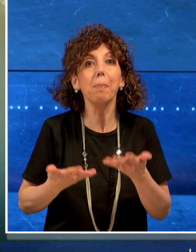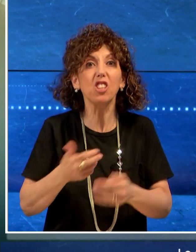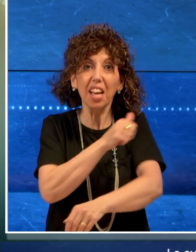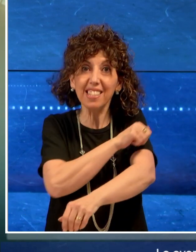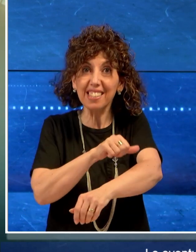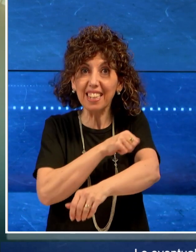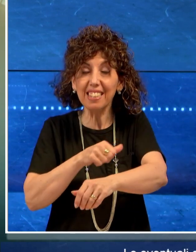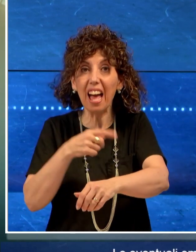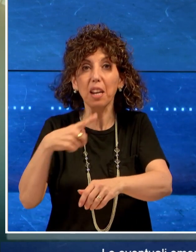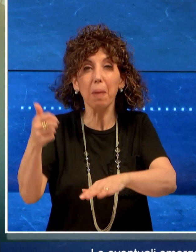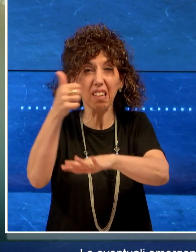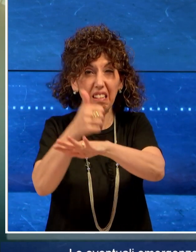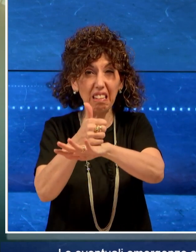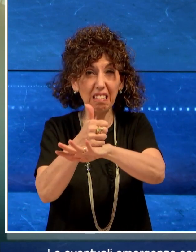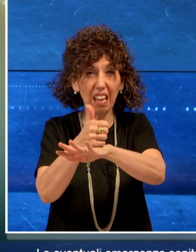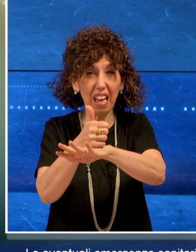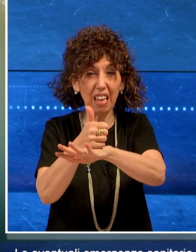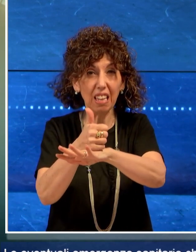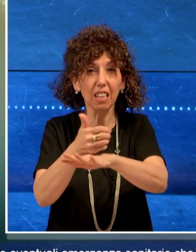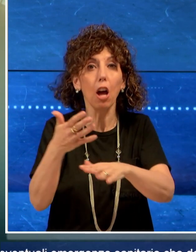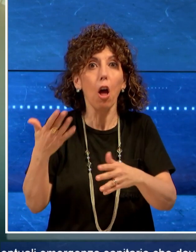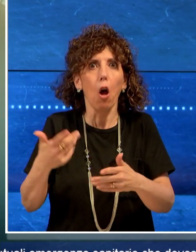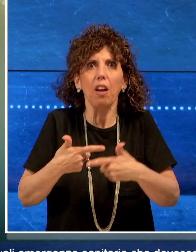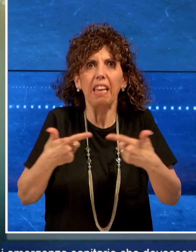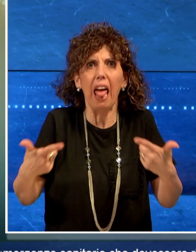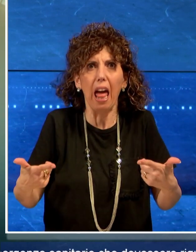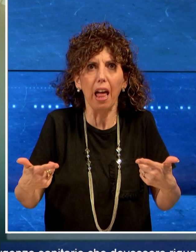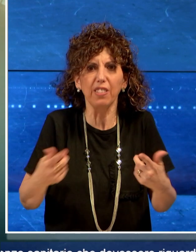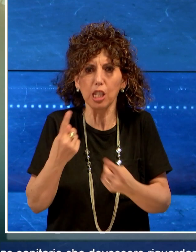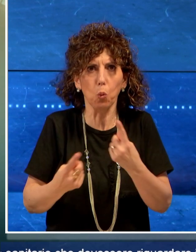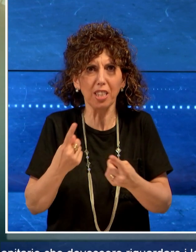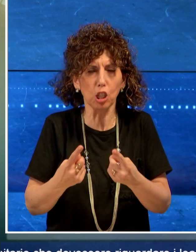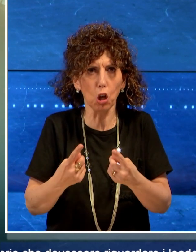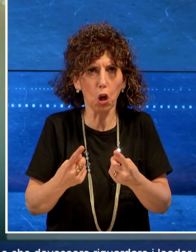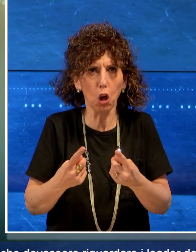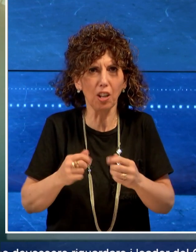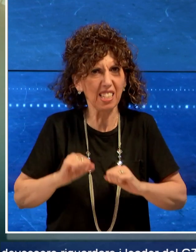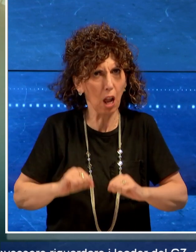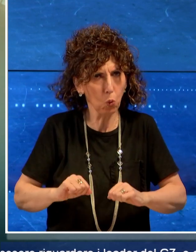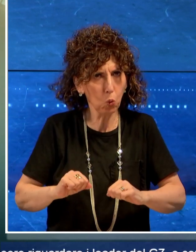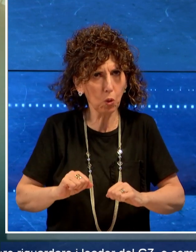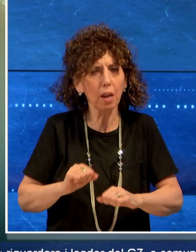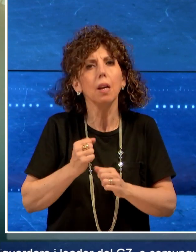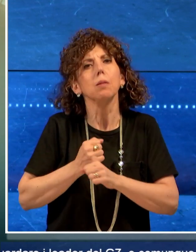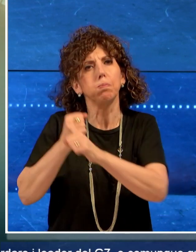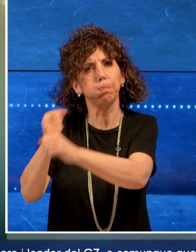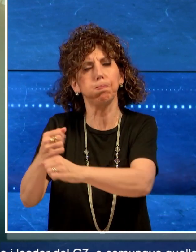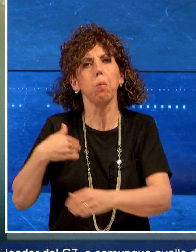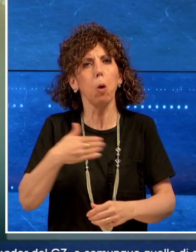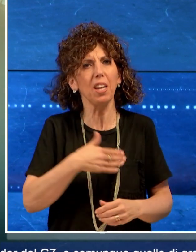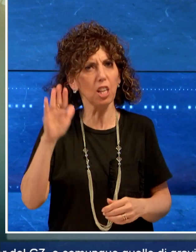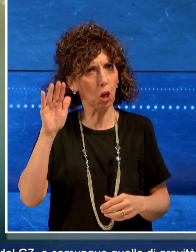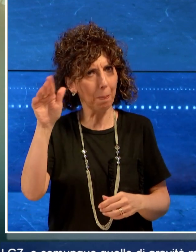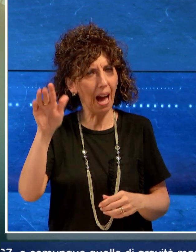i leader del G7 o comunque quelle di gravità maggiore verranno affidate al Policlinico di Bari. Le altre